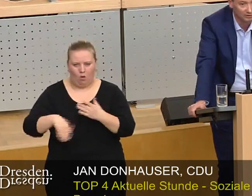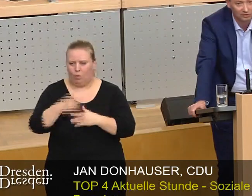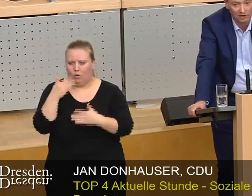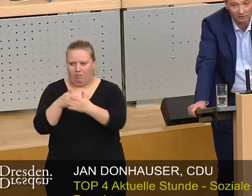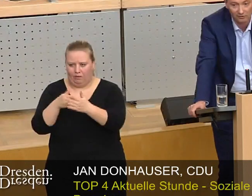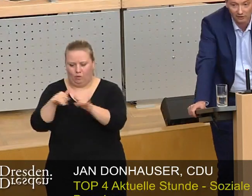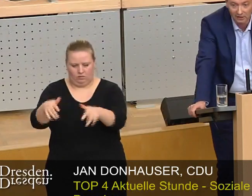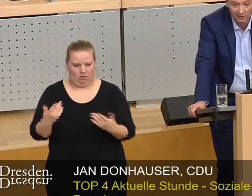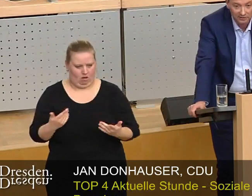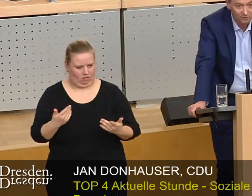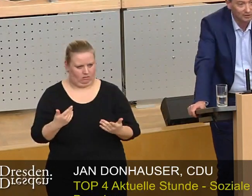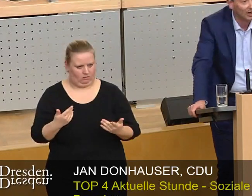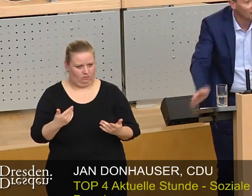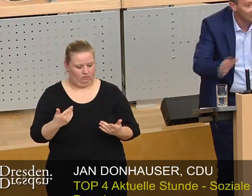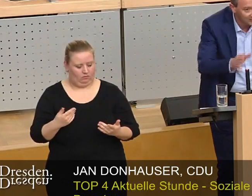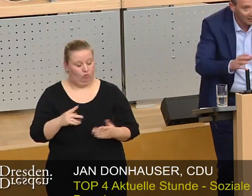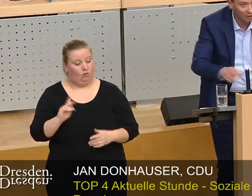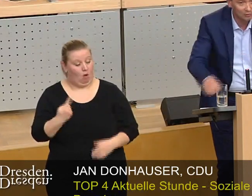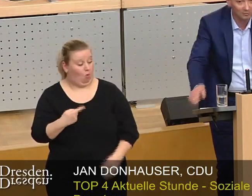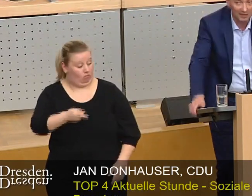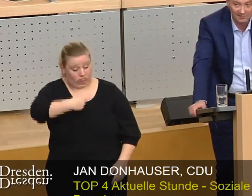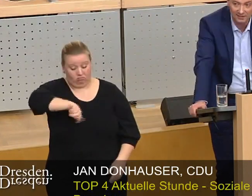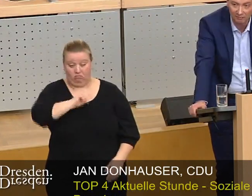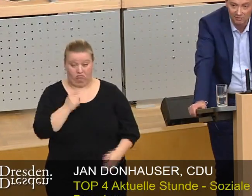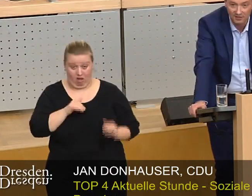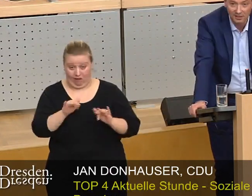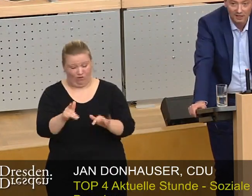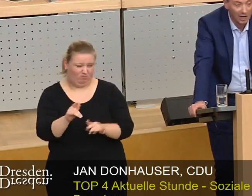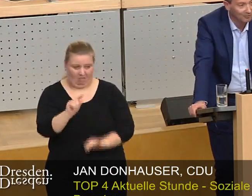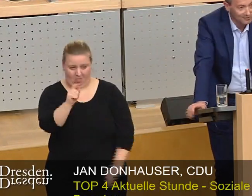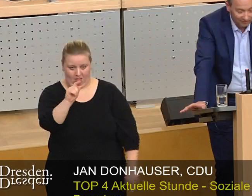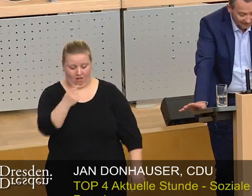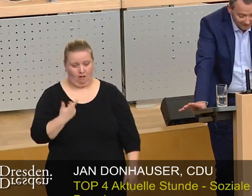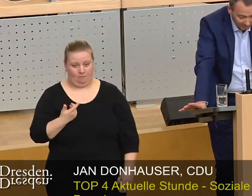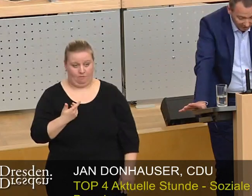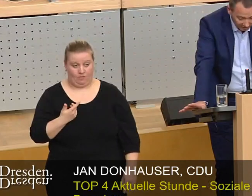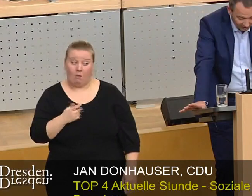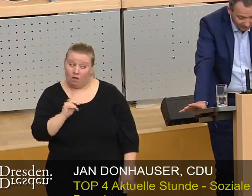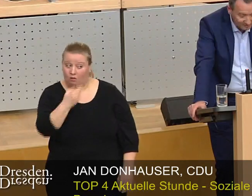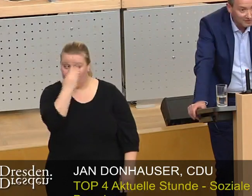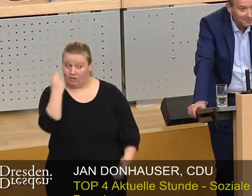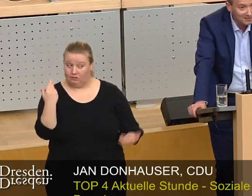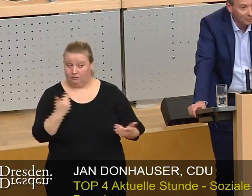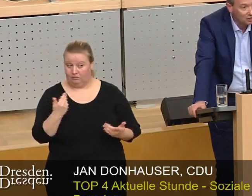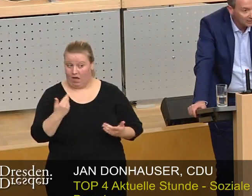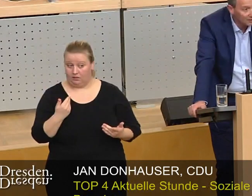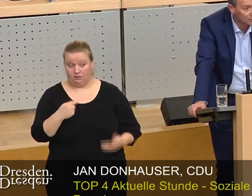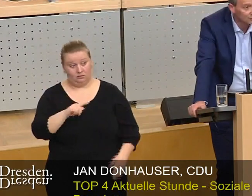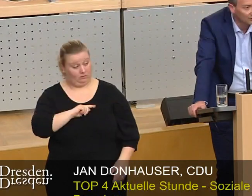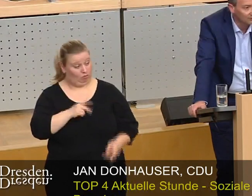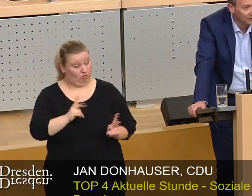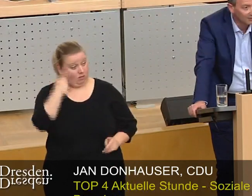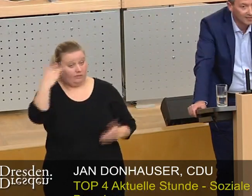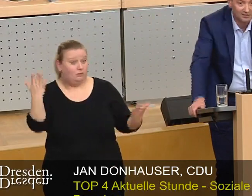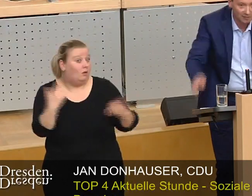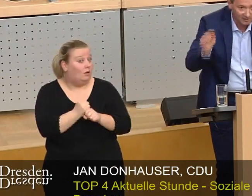Behinderungen stattfinden. So, darauf haben wir aber auch nur begrenzten Einfluss. Aber was Sie vergessen haben, Avenarius, was wir selber als Stadtrat